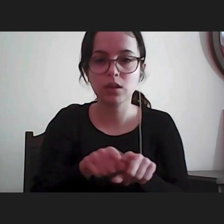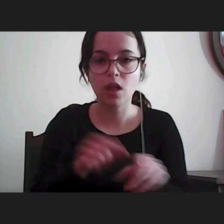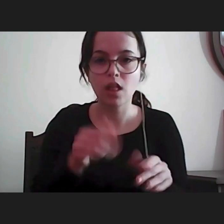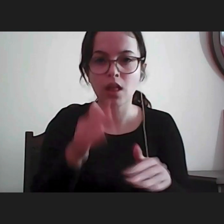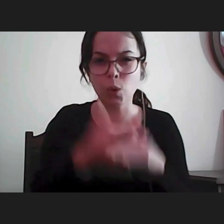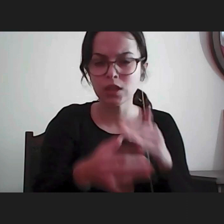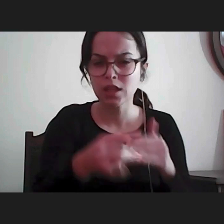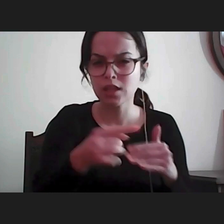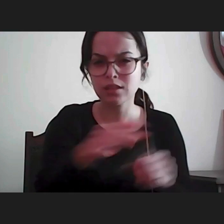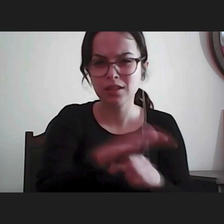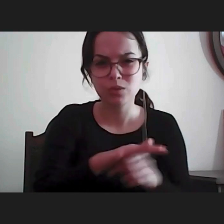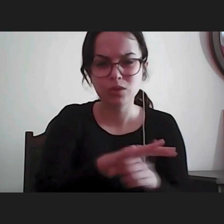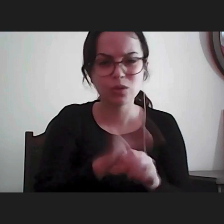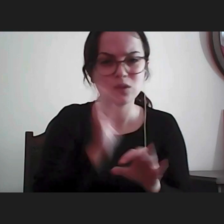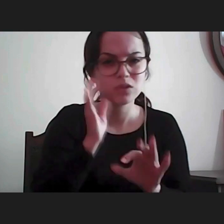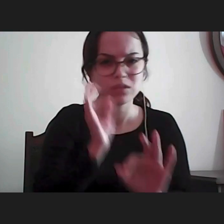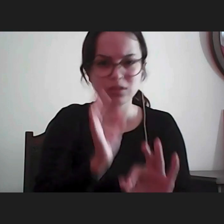estas